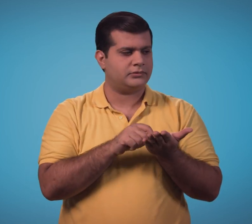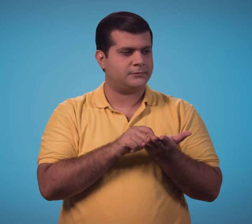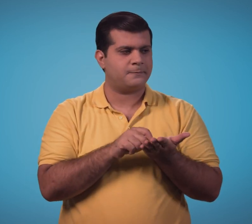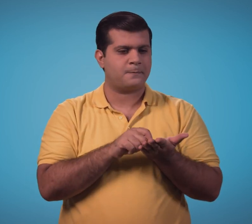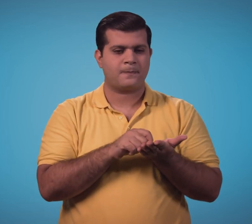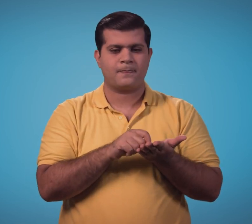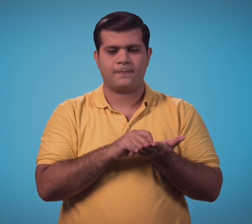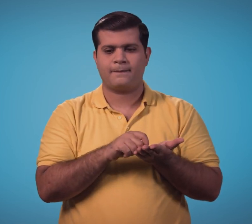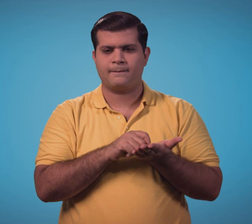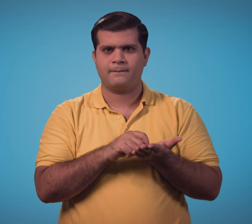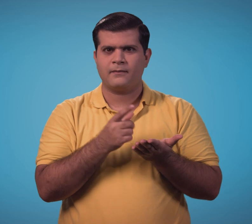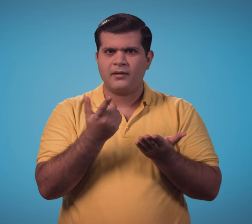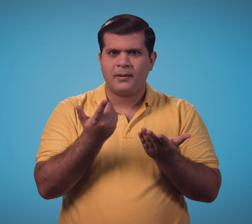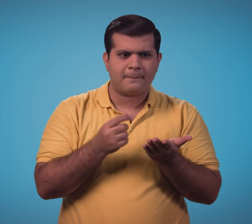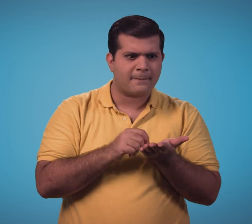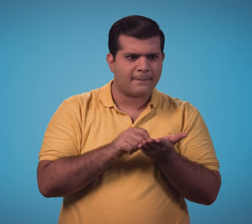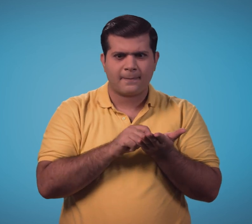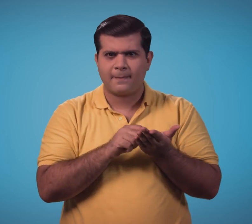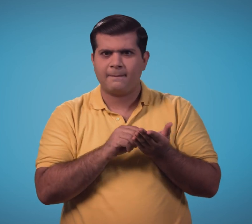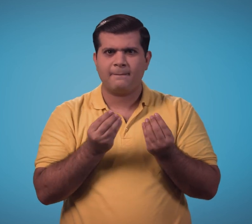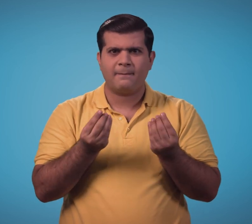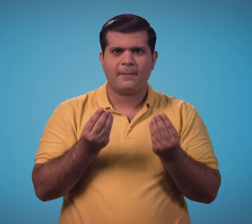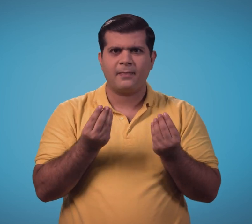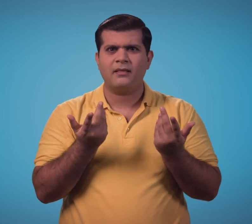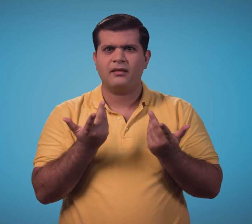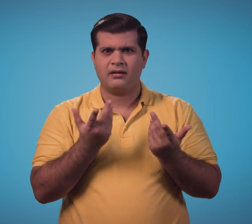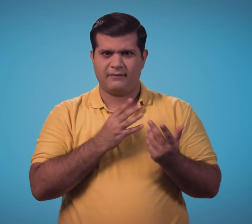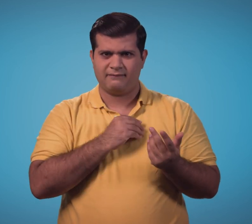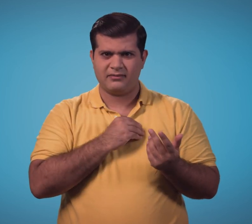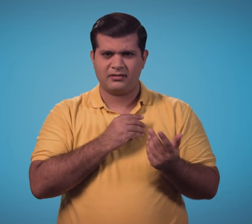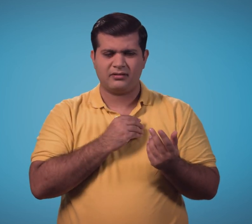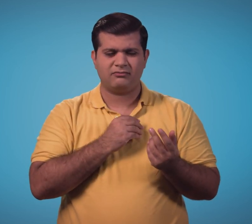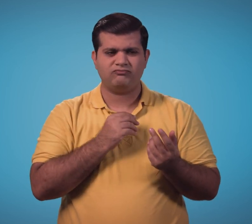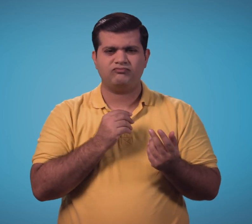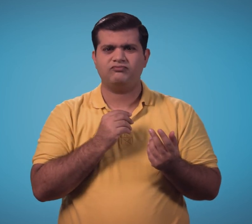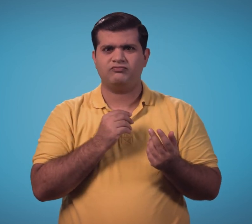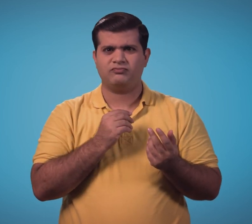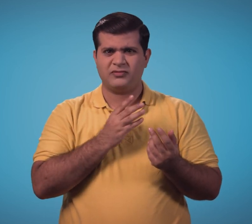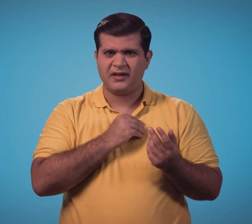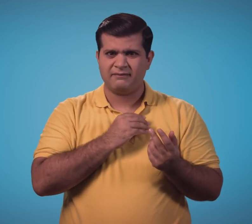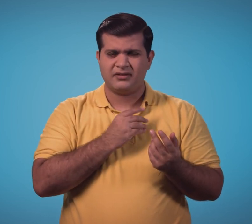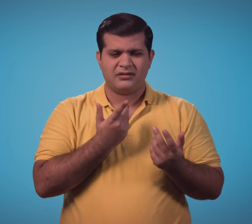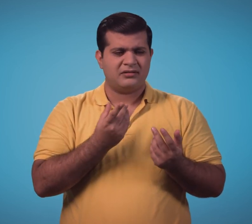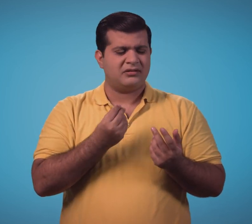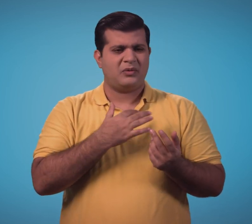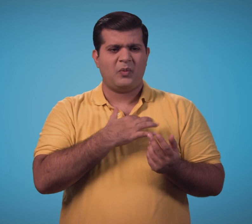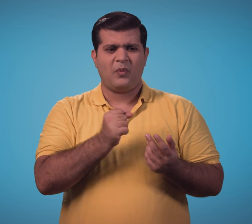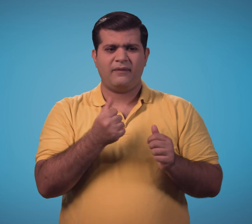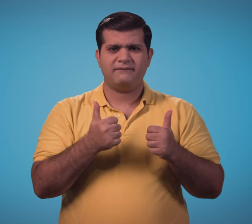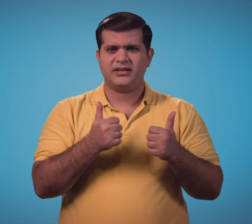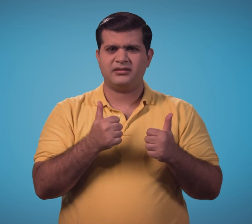हुआ? इतने नर्वस क्यूं है? क्या आप लिखने से डरते हैं? ओ, आप डरते हैं और आत्मविश्वास की कमी है.